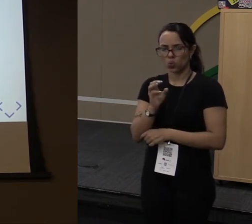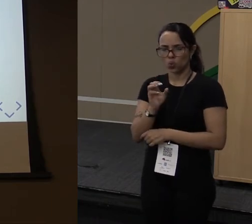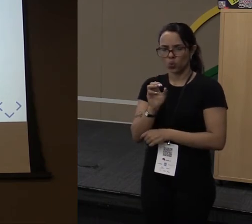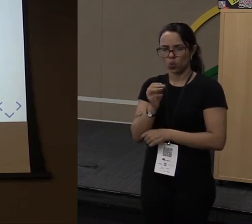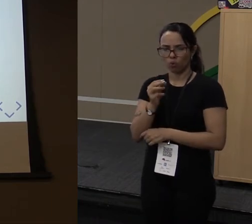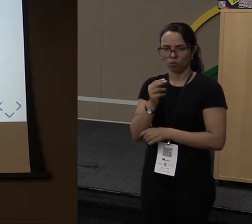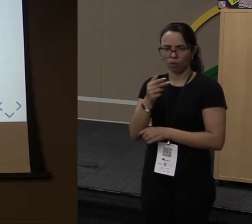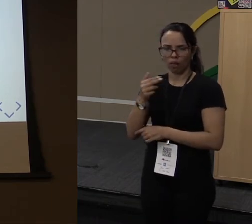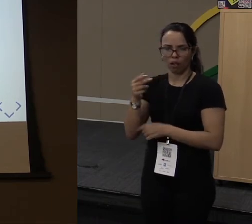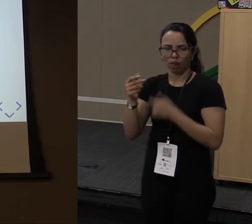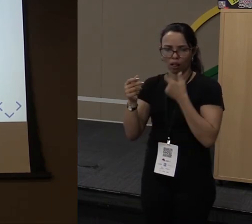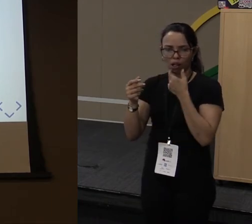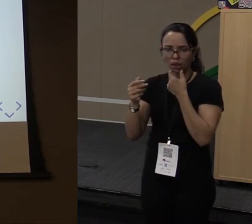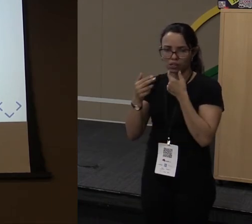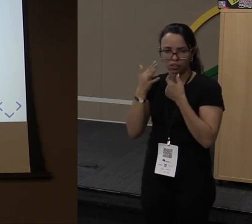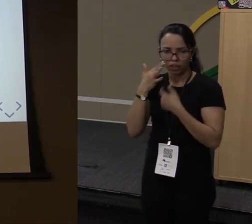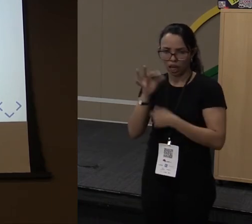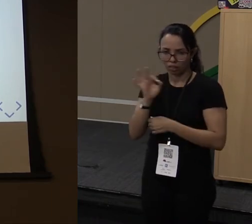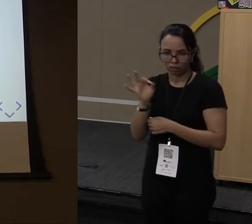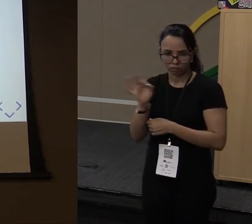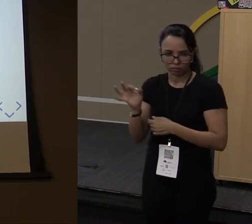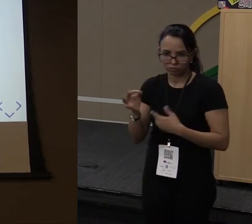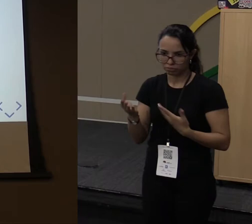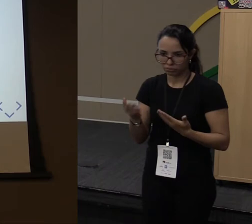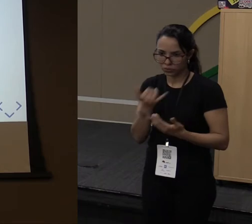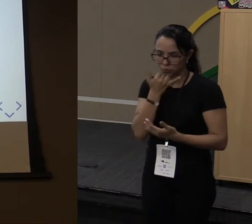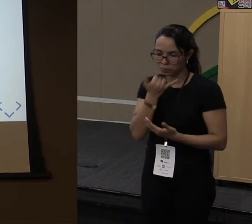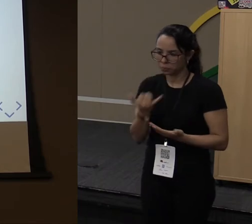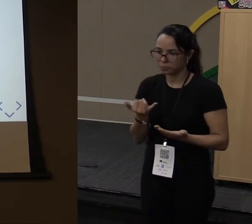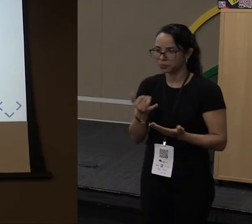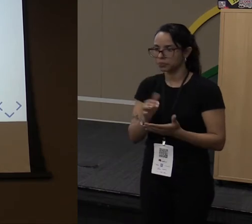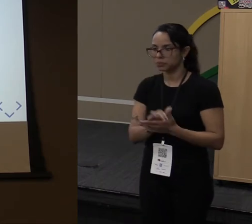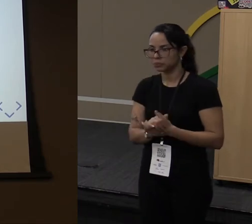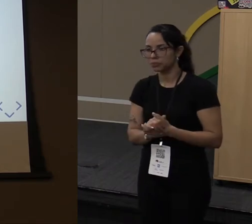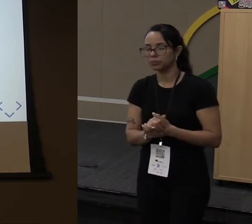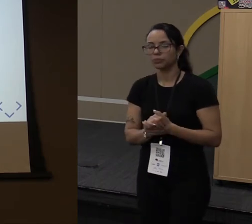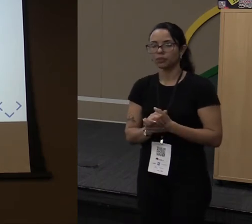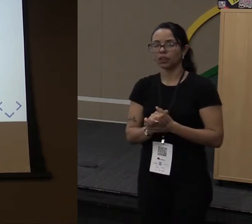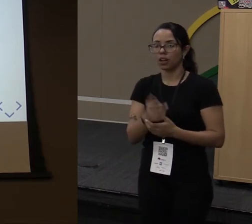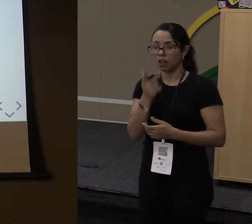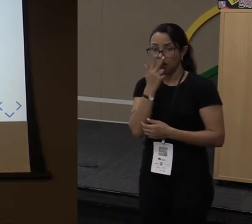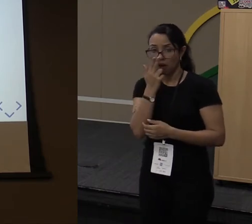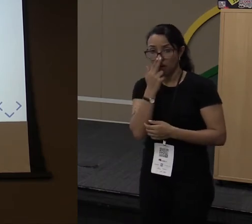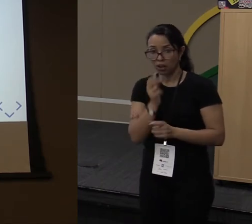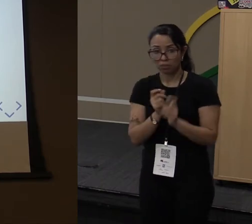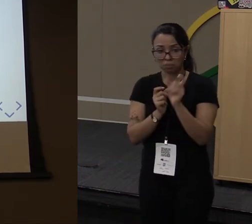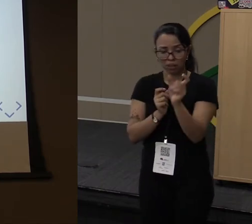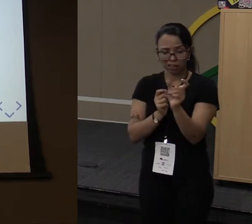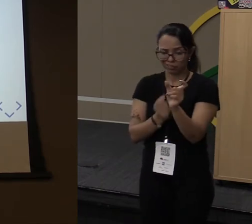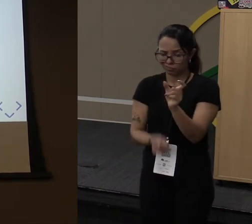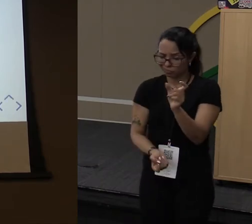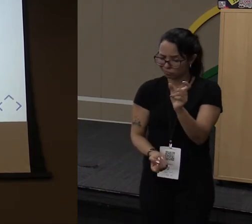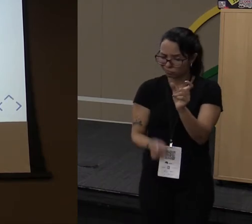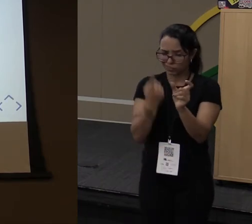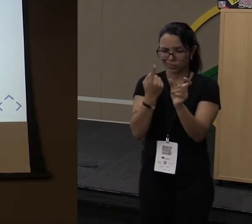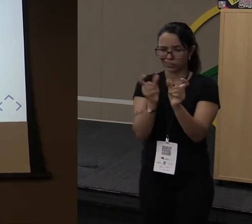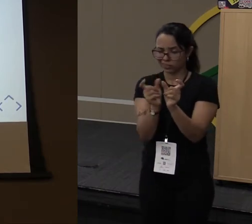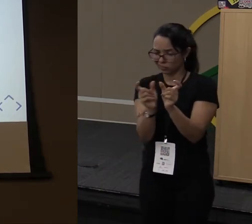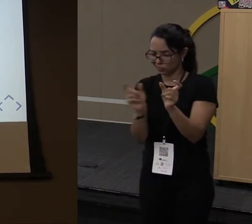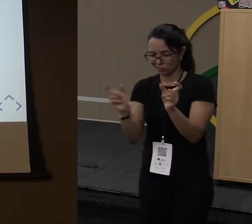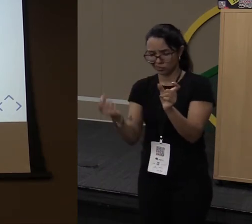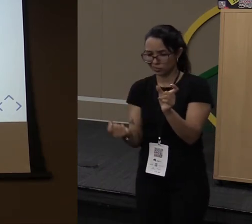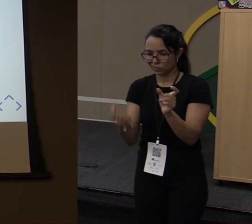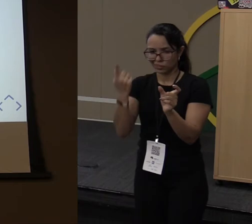usa muito referência de método? Eu acho muito estranha a sintaxe. Mas, basicamente, ela faz a mesma coisa que uma Lambda